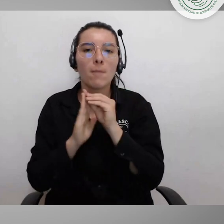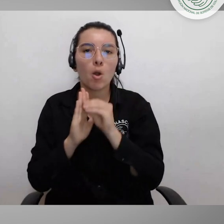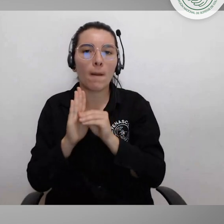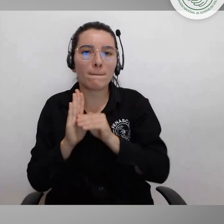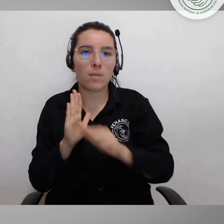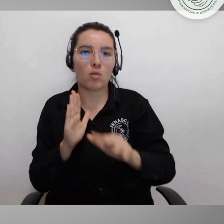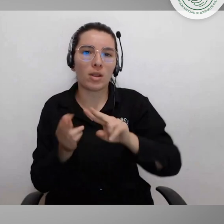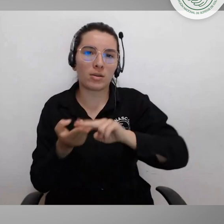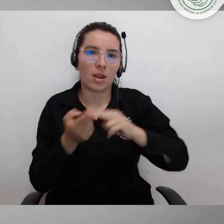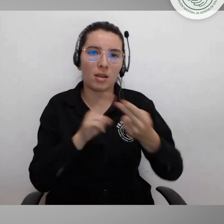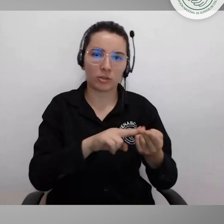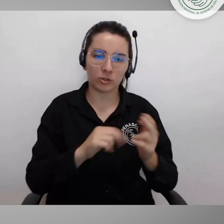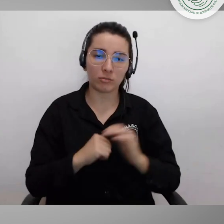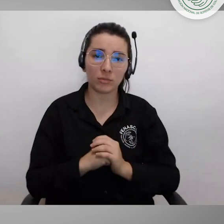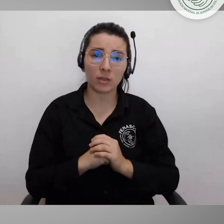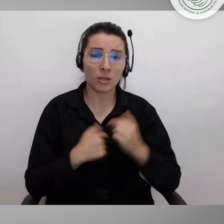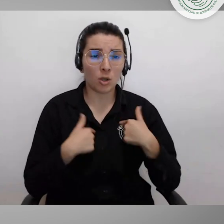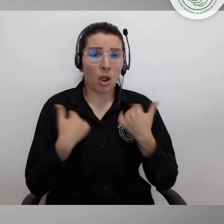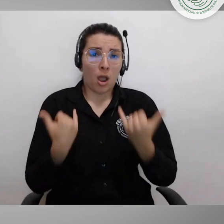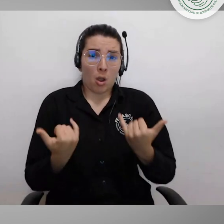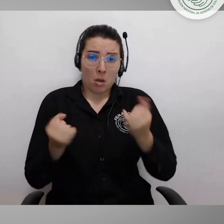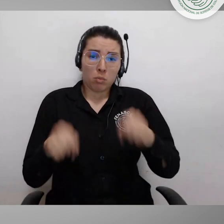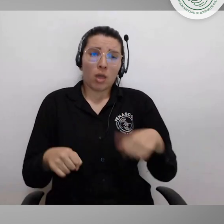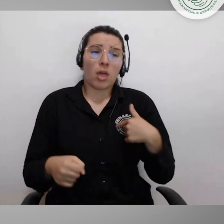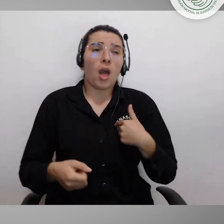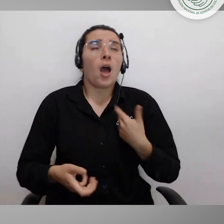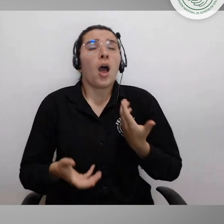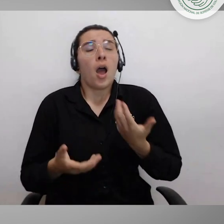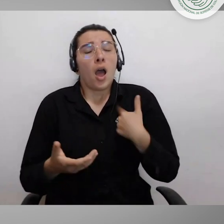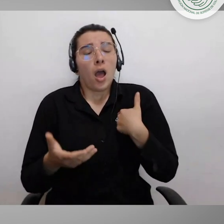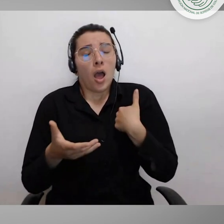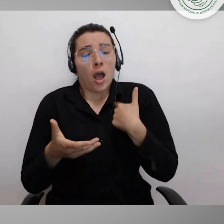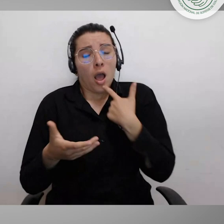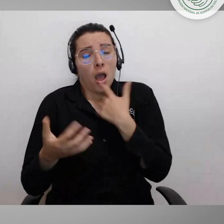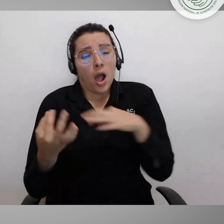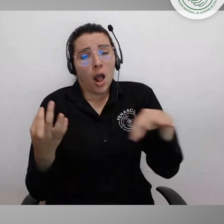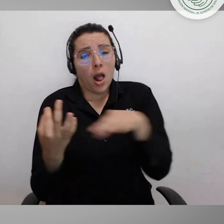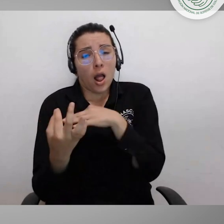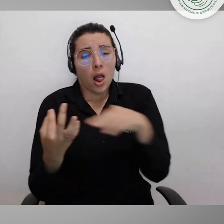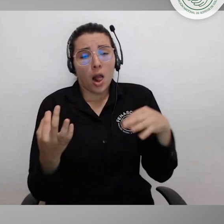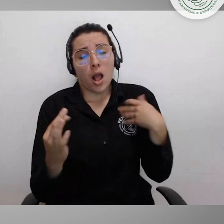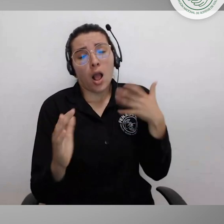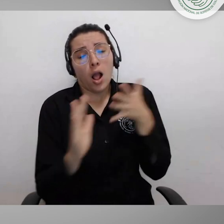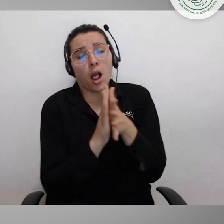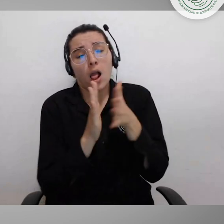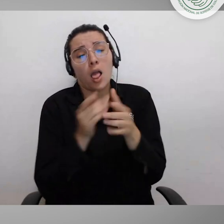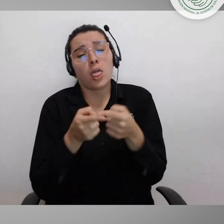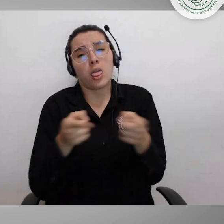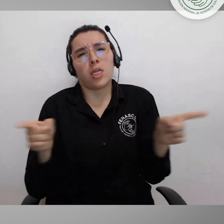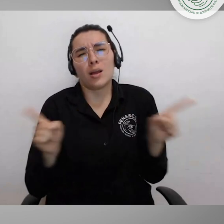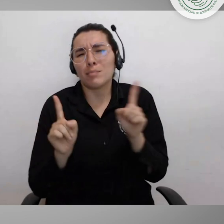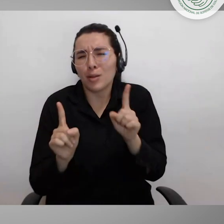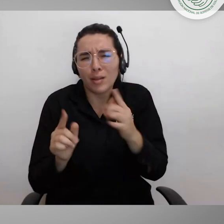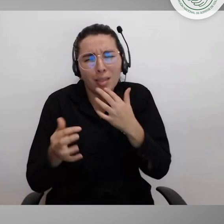avanzar en establecer las políticas públicas. Yo puedo quedarme hablando